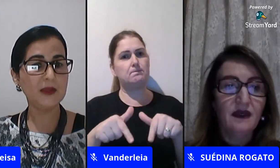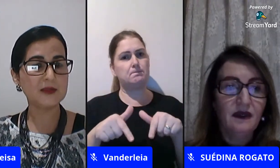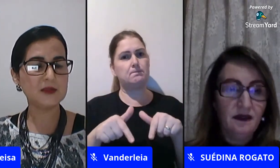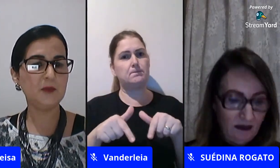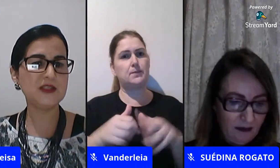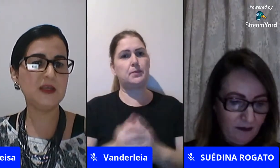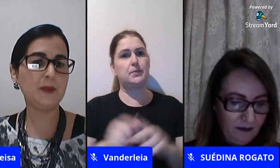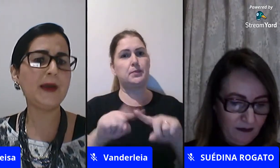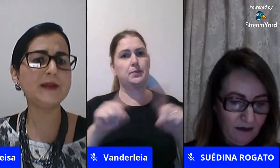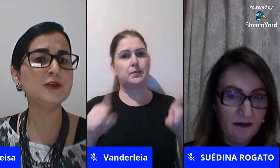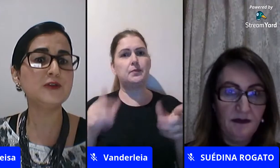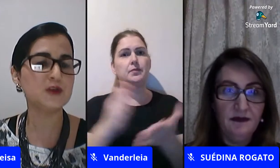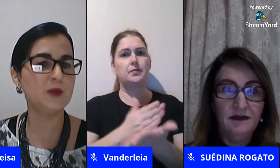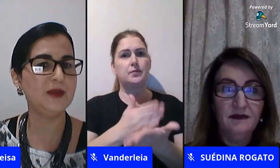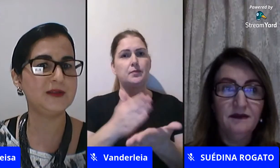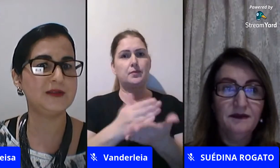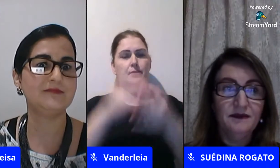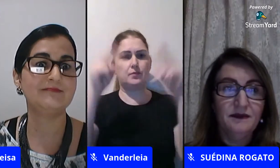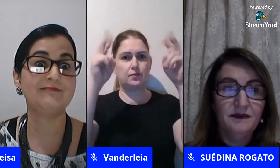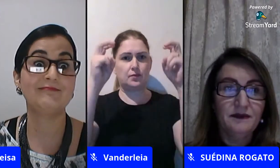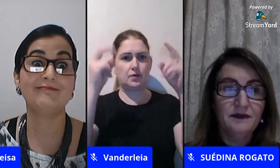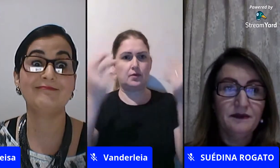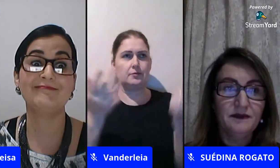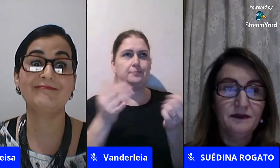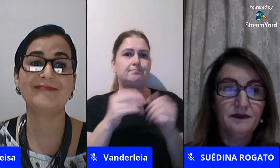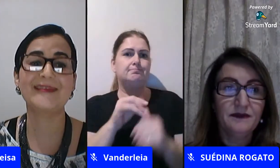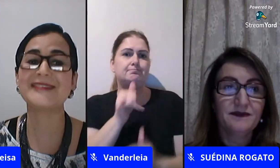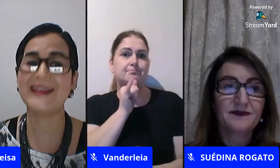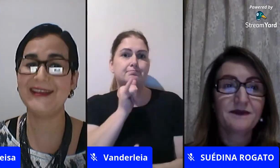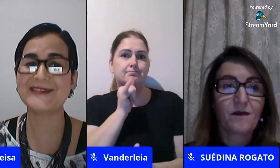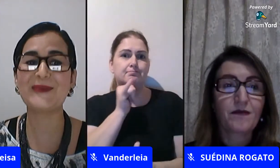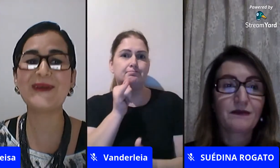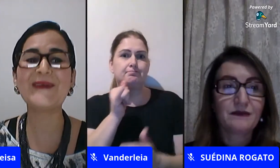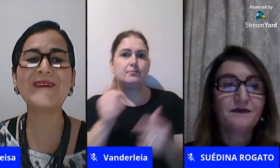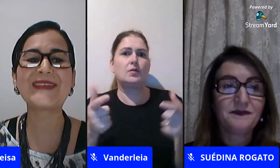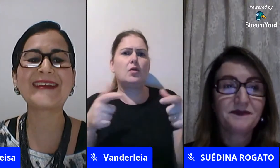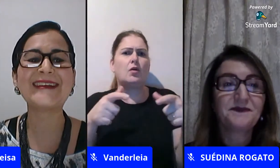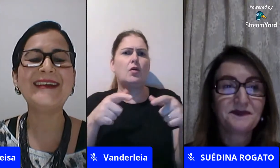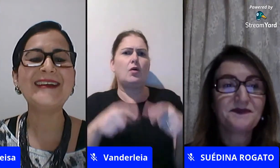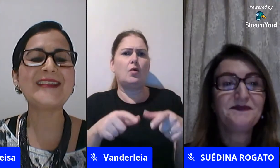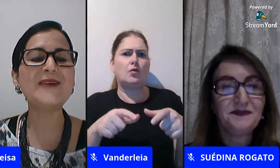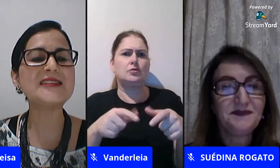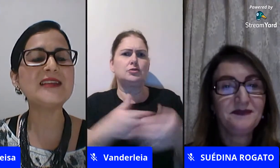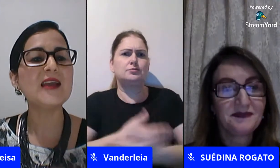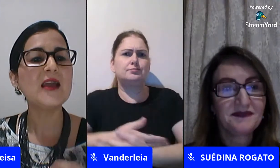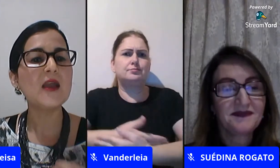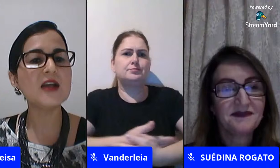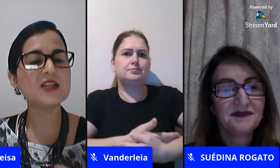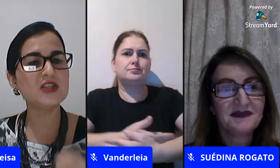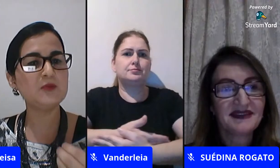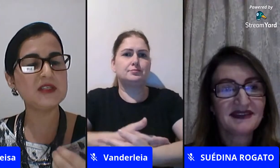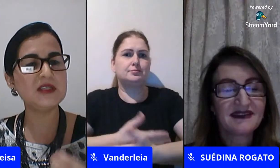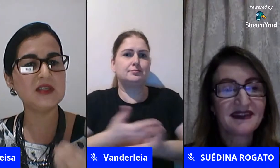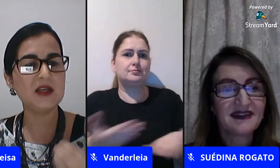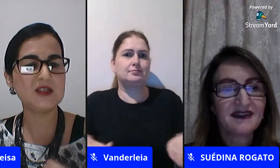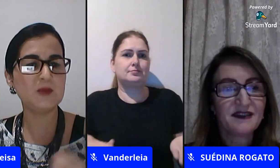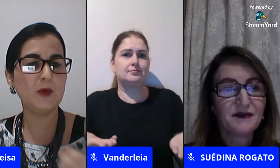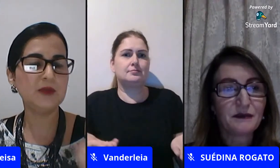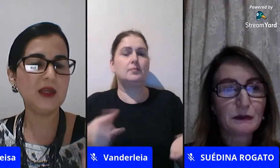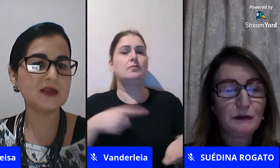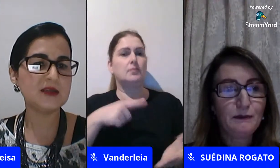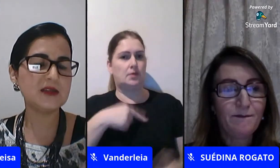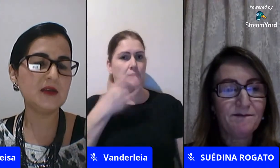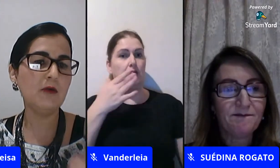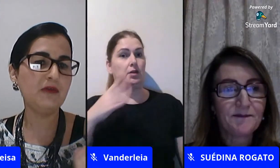temas por exemplo ah de onde vem os bebês tem criança que pergunta então assim eu acho que a gente precisa